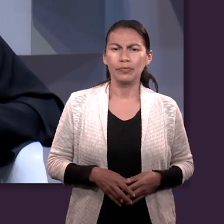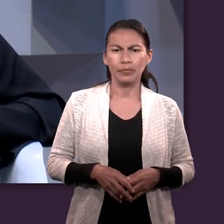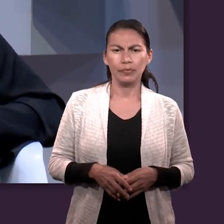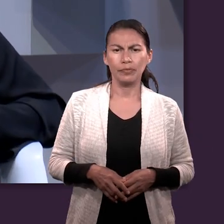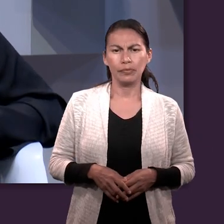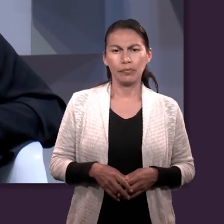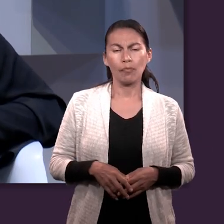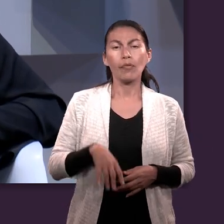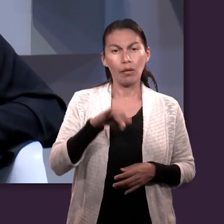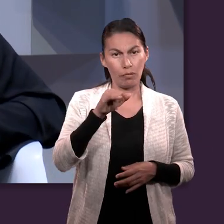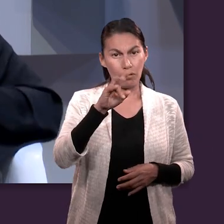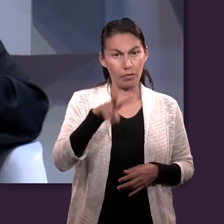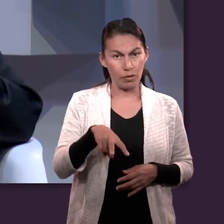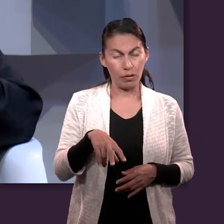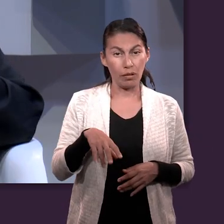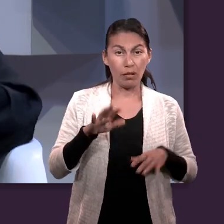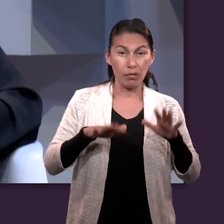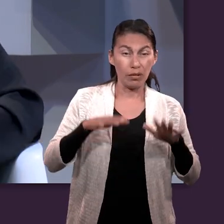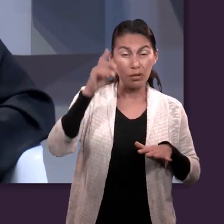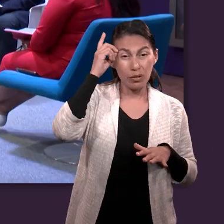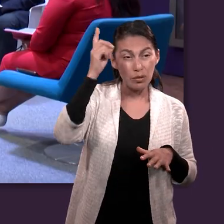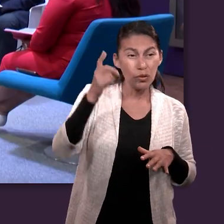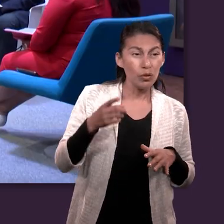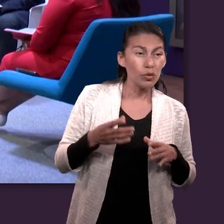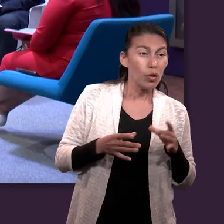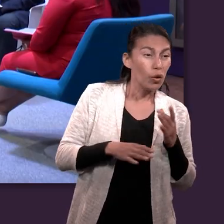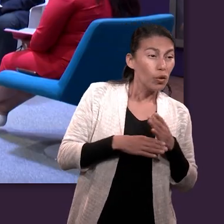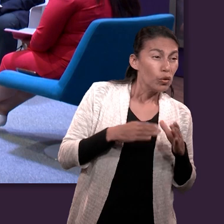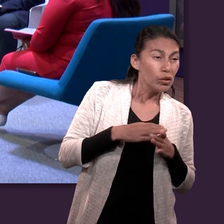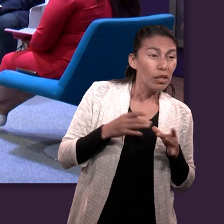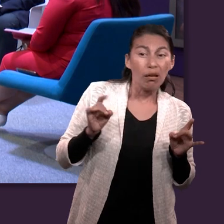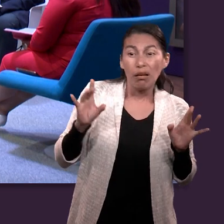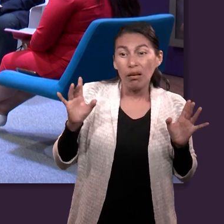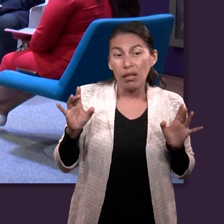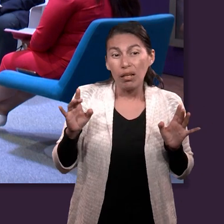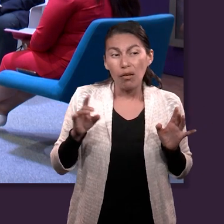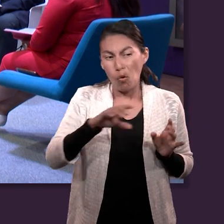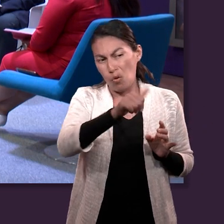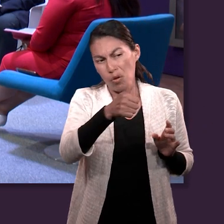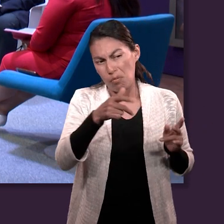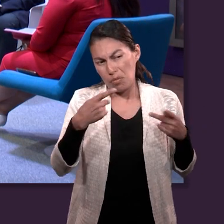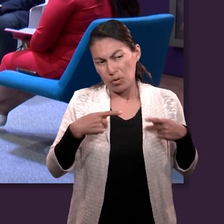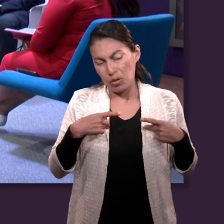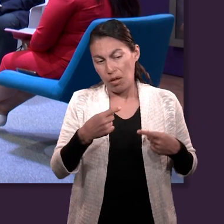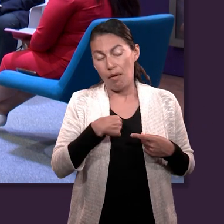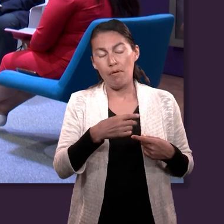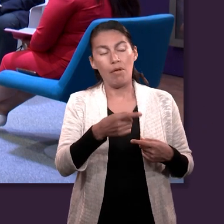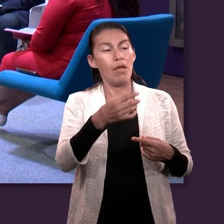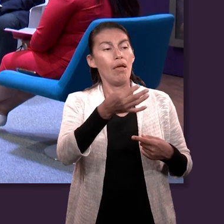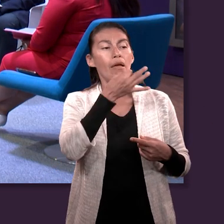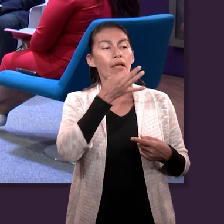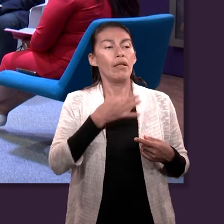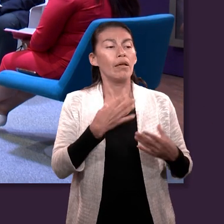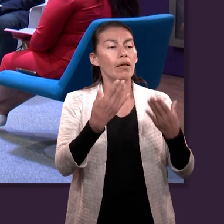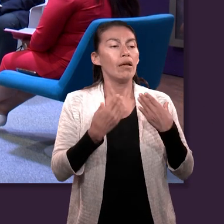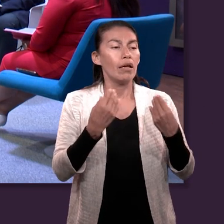para hablarnos a nosotros o nuestras propias circunstancias para hablarle a alguien más. Y un ejemplo claro, como decía Uriel, es el caso de Moisés.